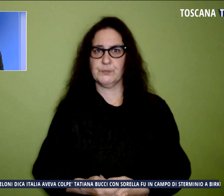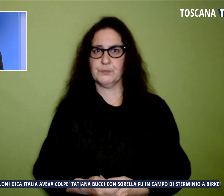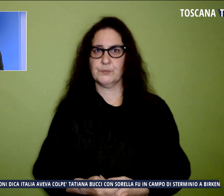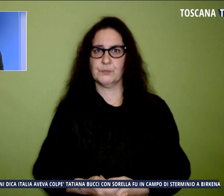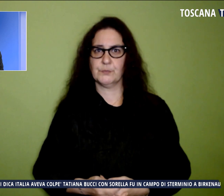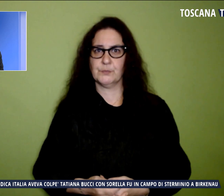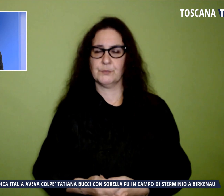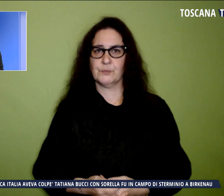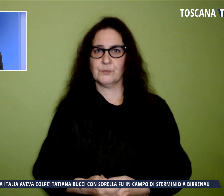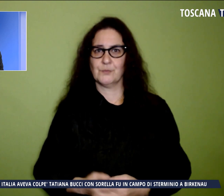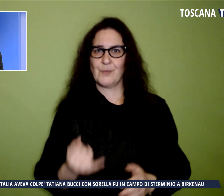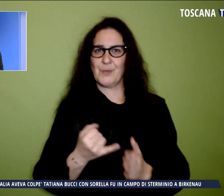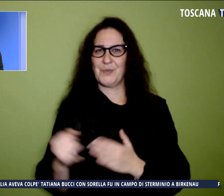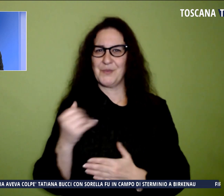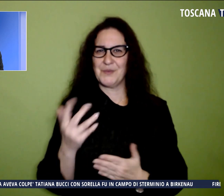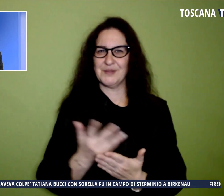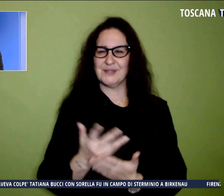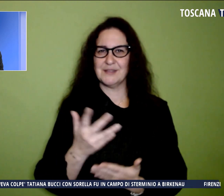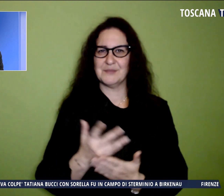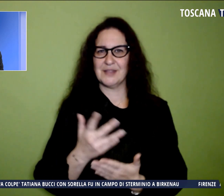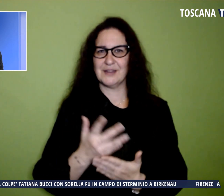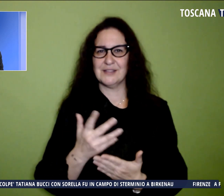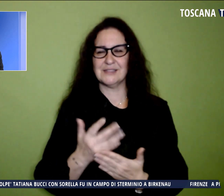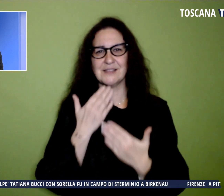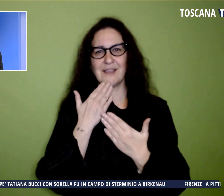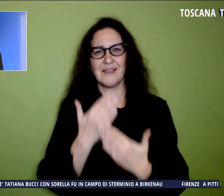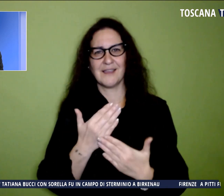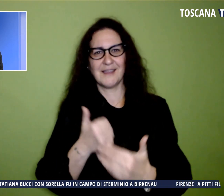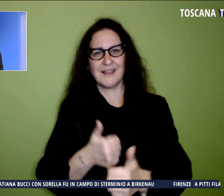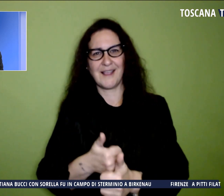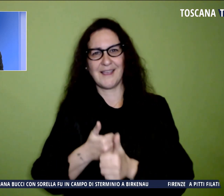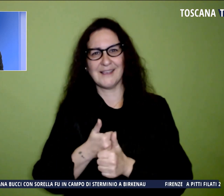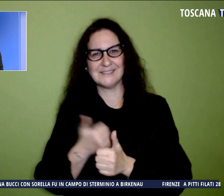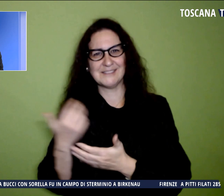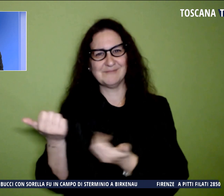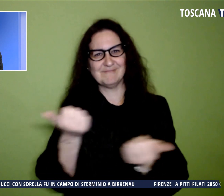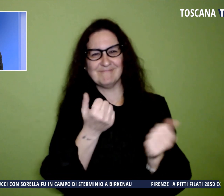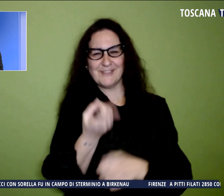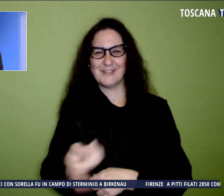Ed è tutto per questa edizione, grazie di essere stati con noi, arrivederci a domani.